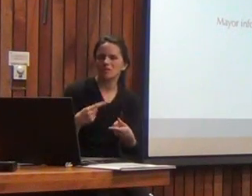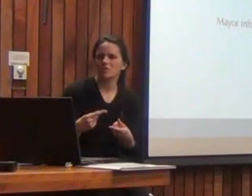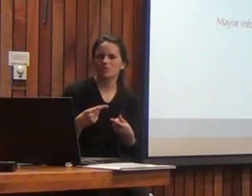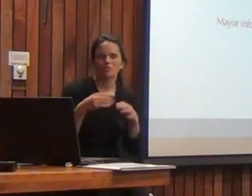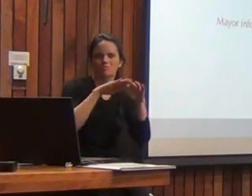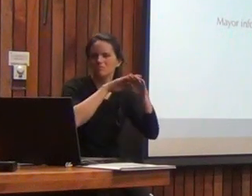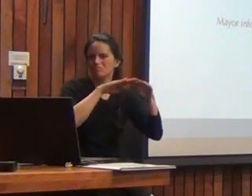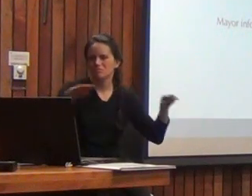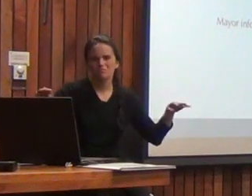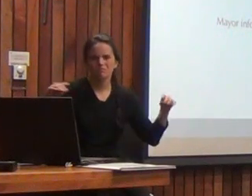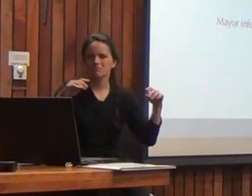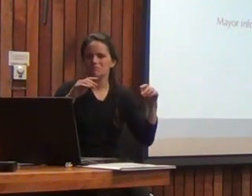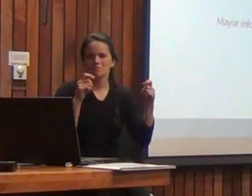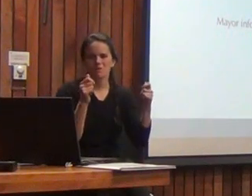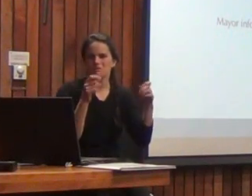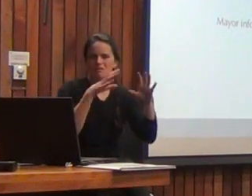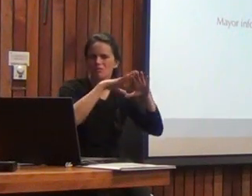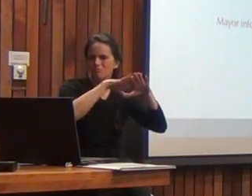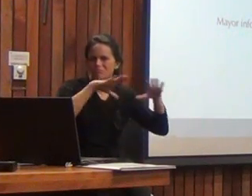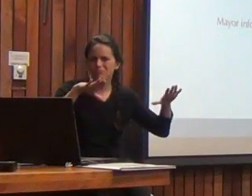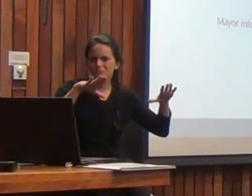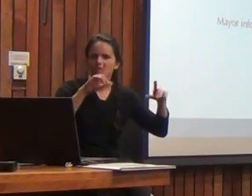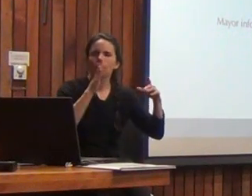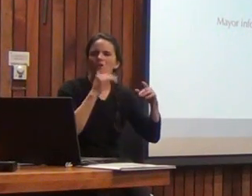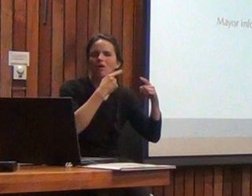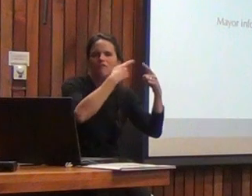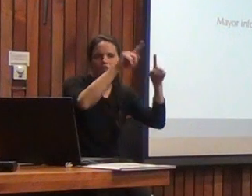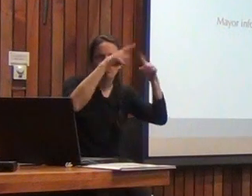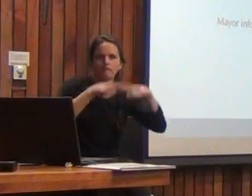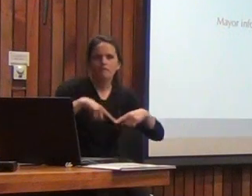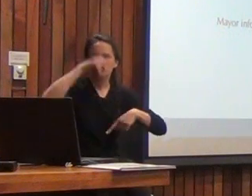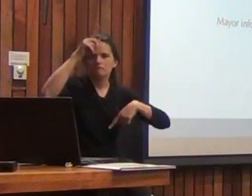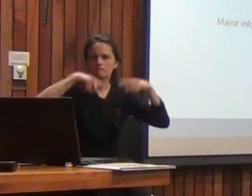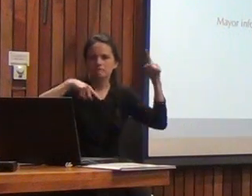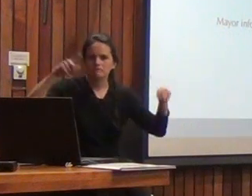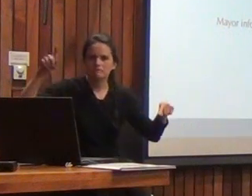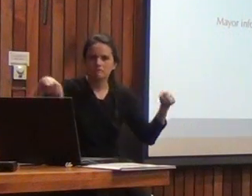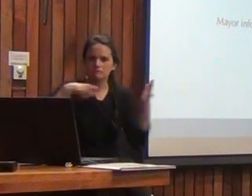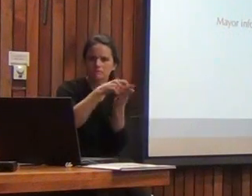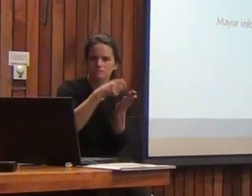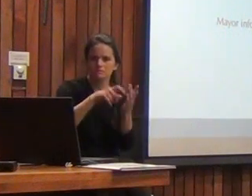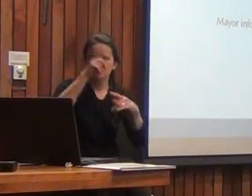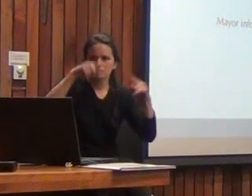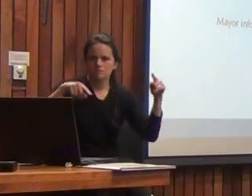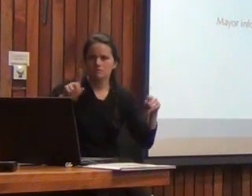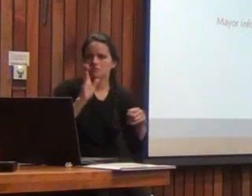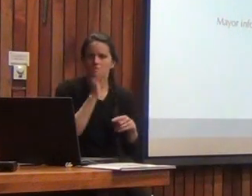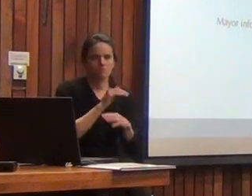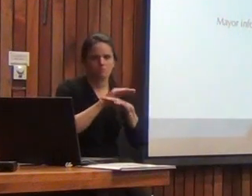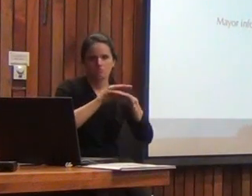transversales entonces no varía tanto los procedimientos de aplicación entre una subprueba y otra